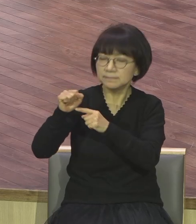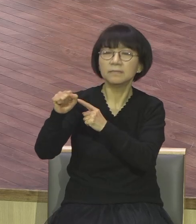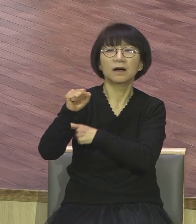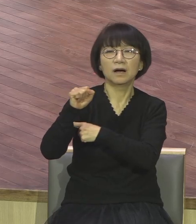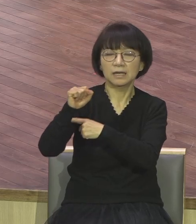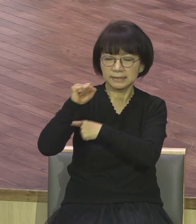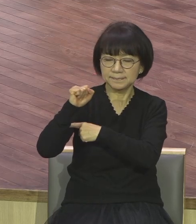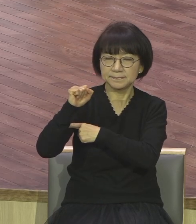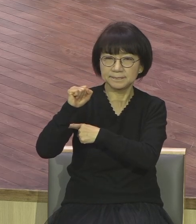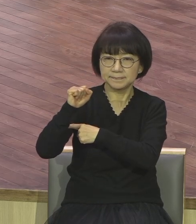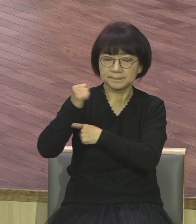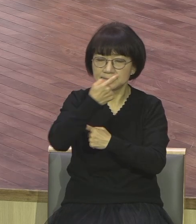대한 증거 있느냐